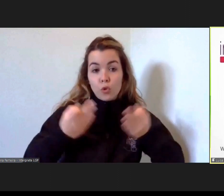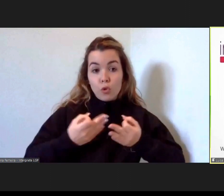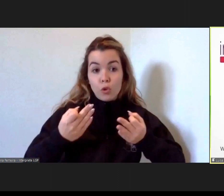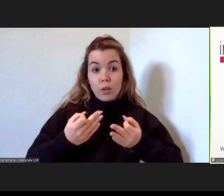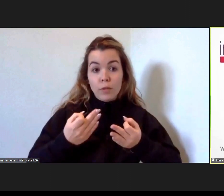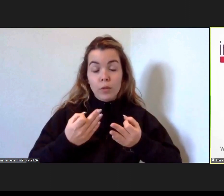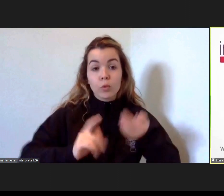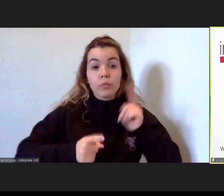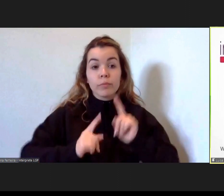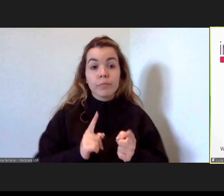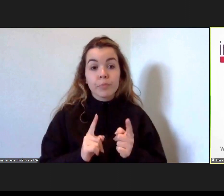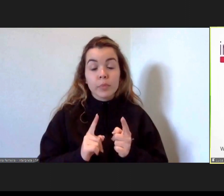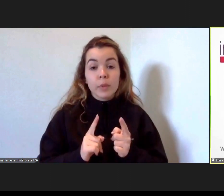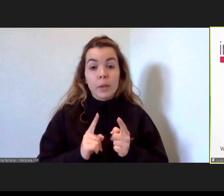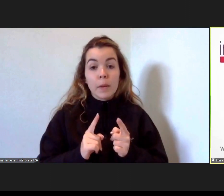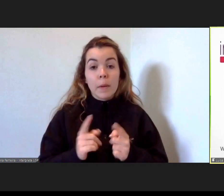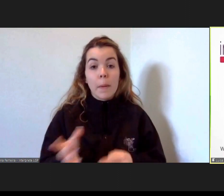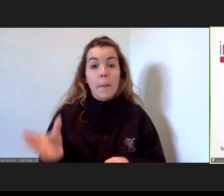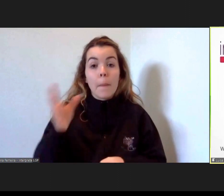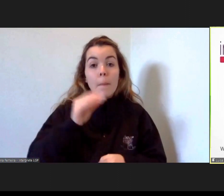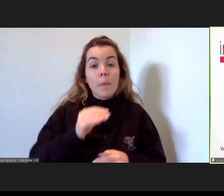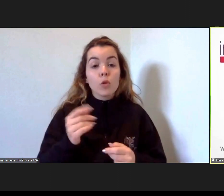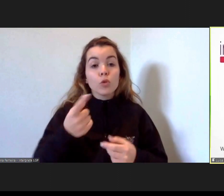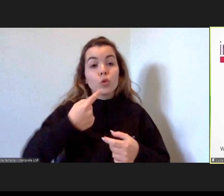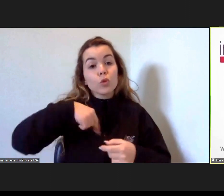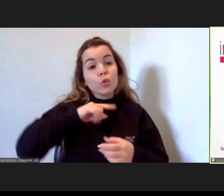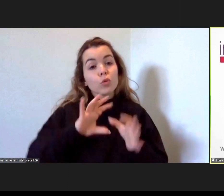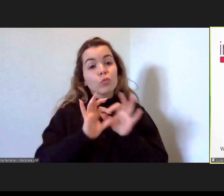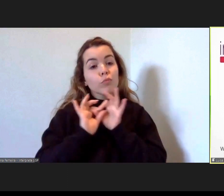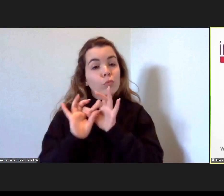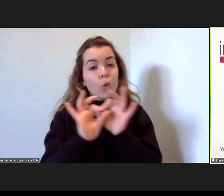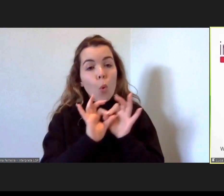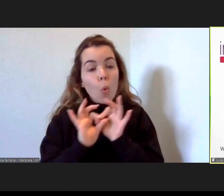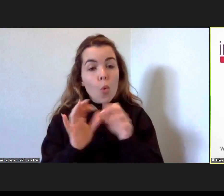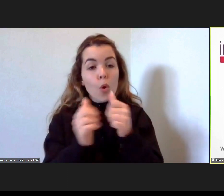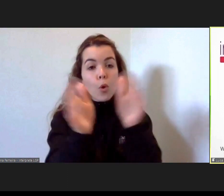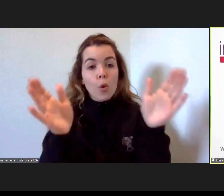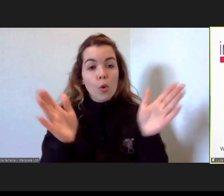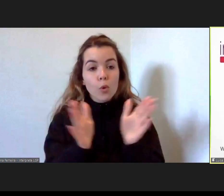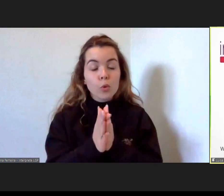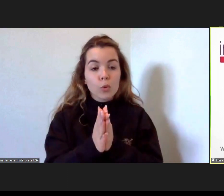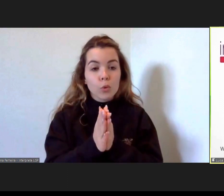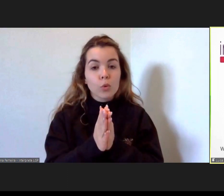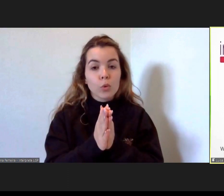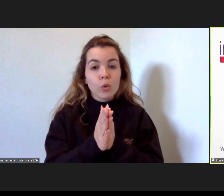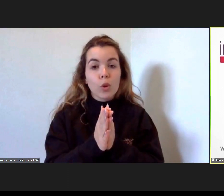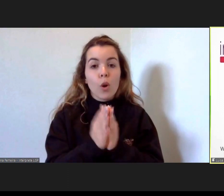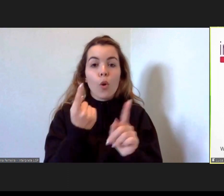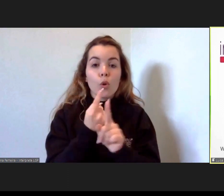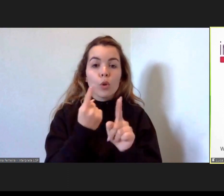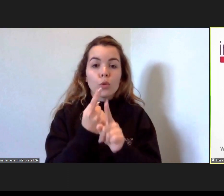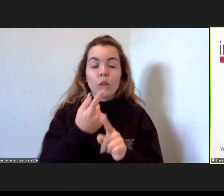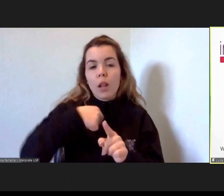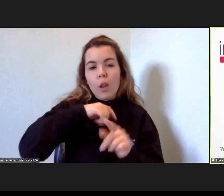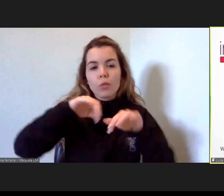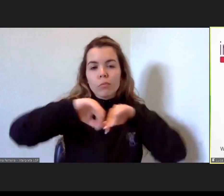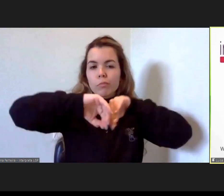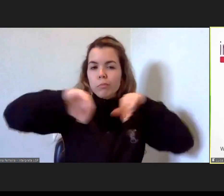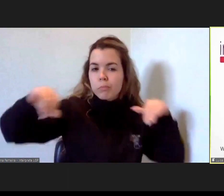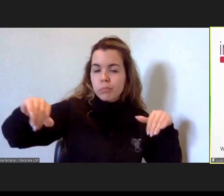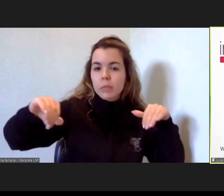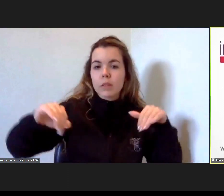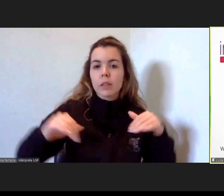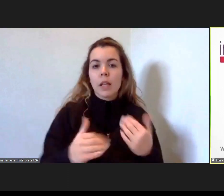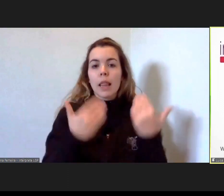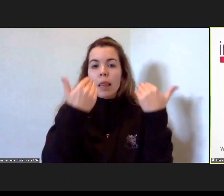aquilo que nos une a todos do que aquilo que eventualmente nos separa se pensarmos nessa delimitação